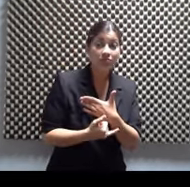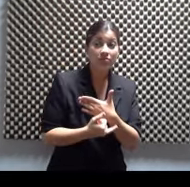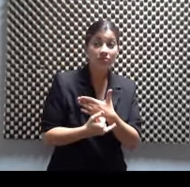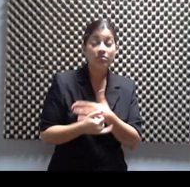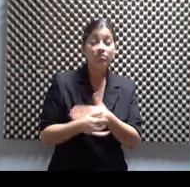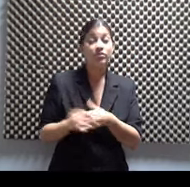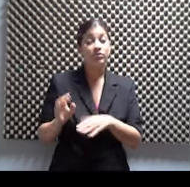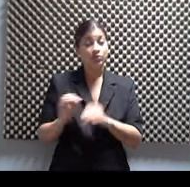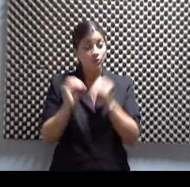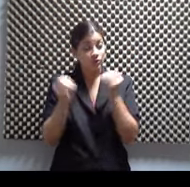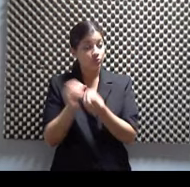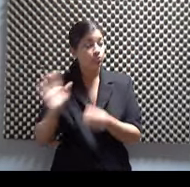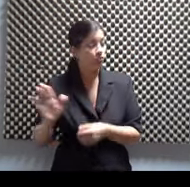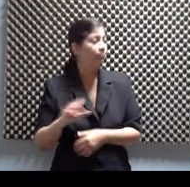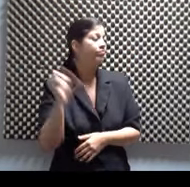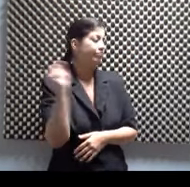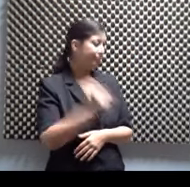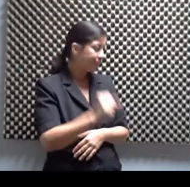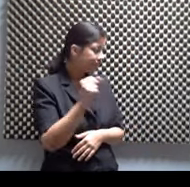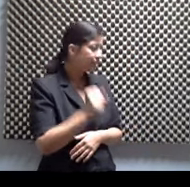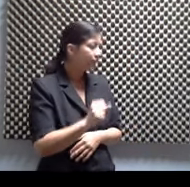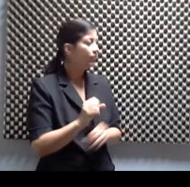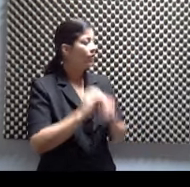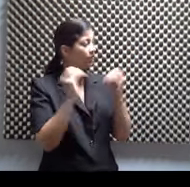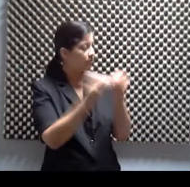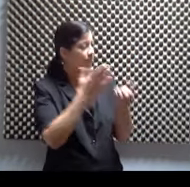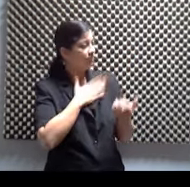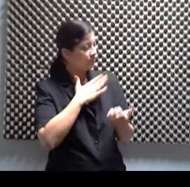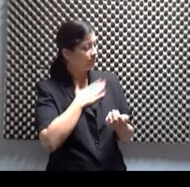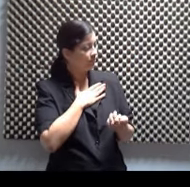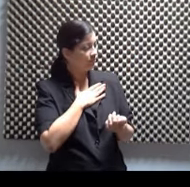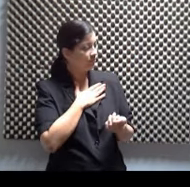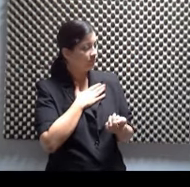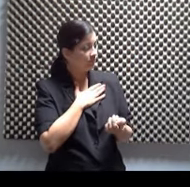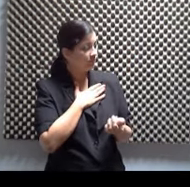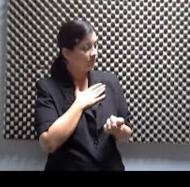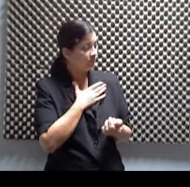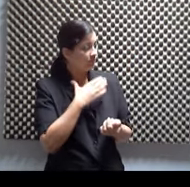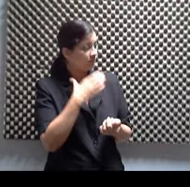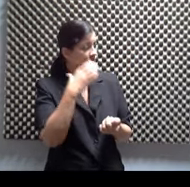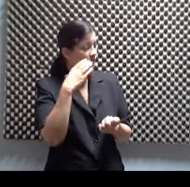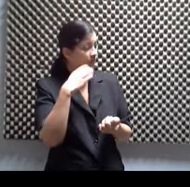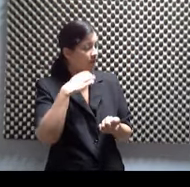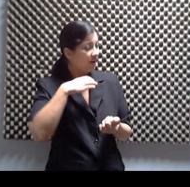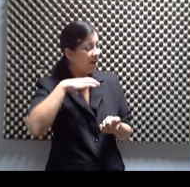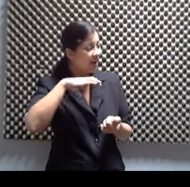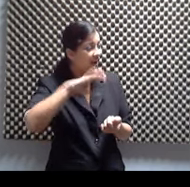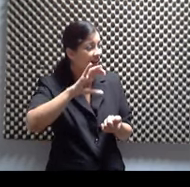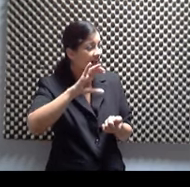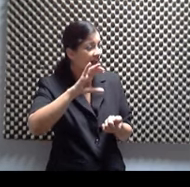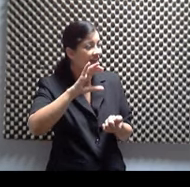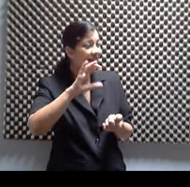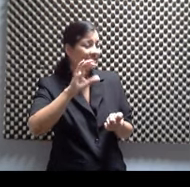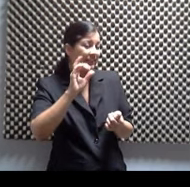organización. Mi organización que ojalá en algún punto sea internacional. Internacional.